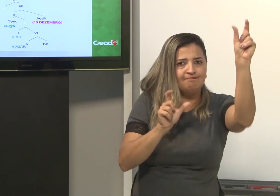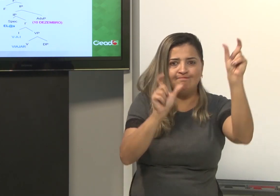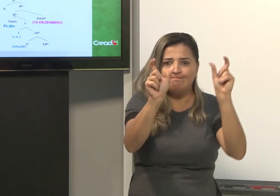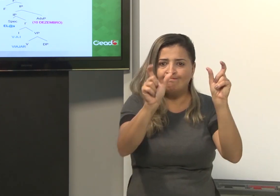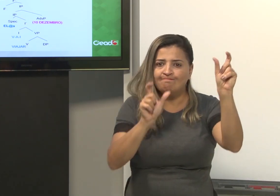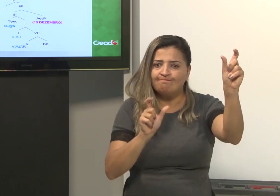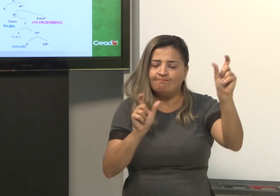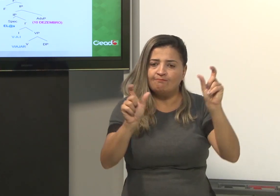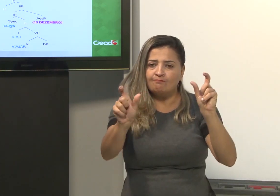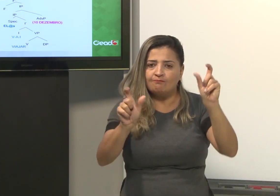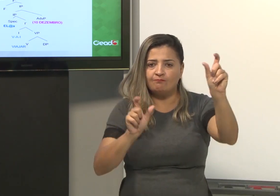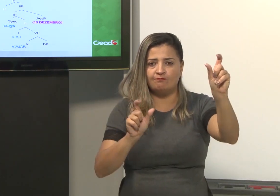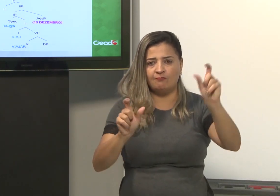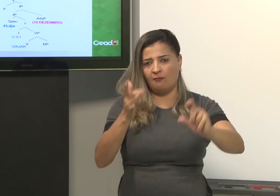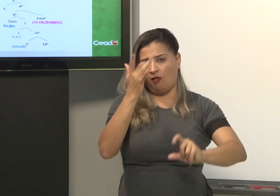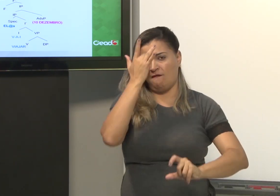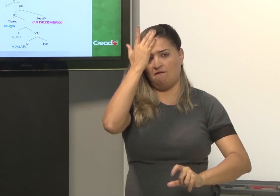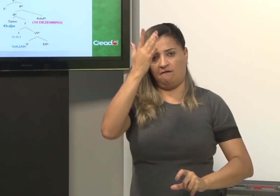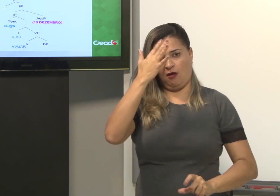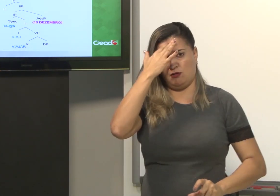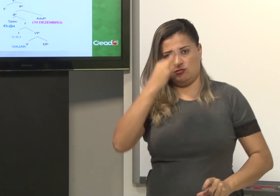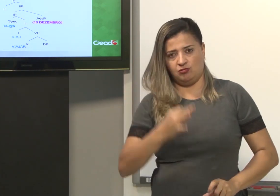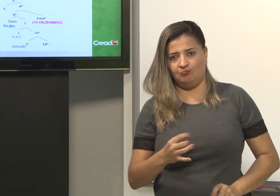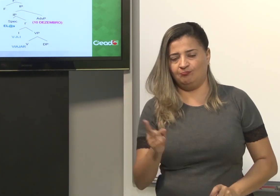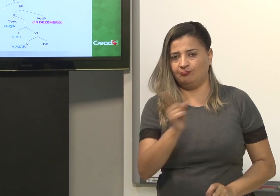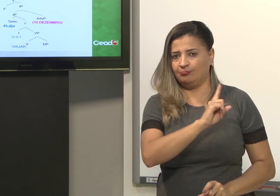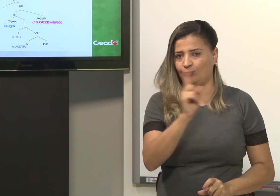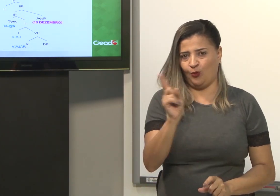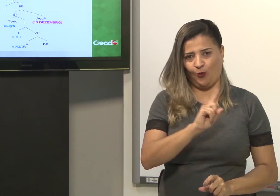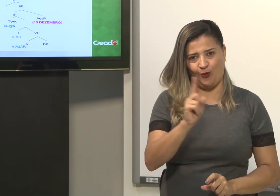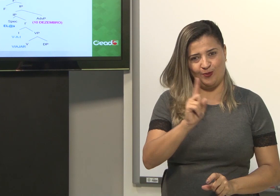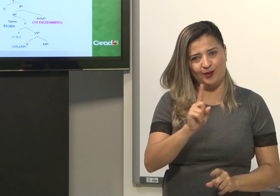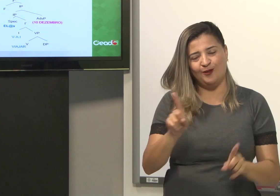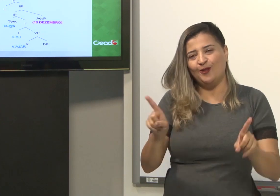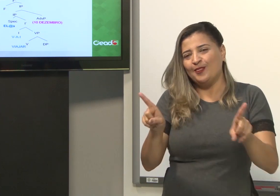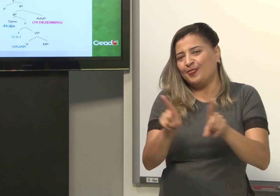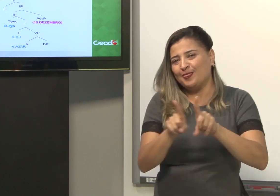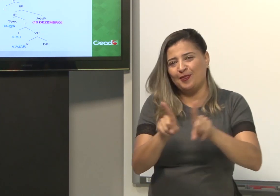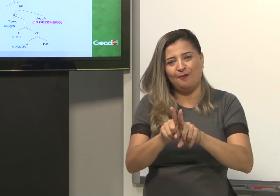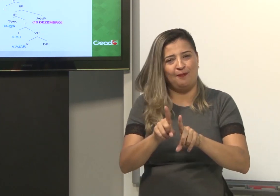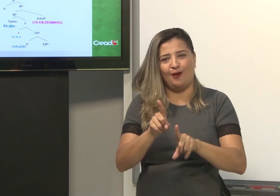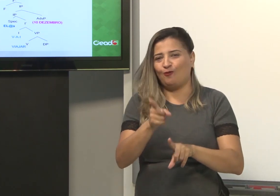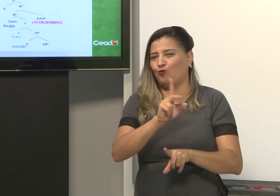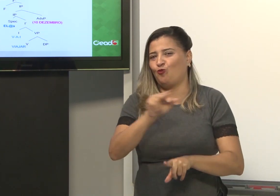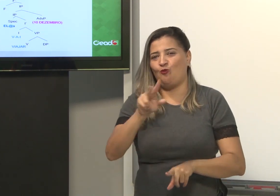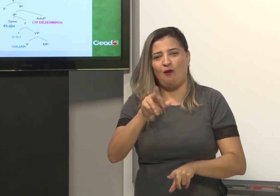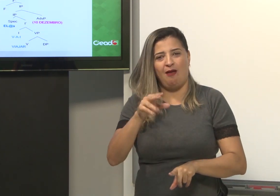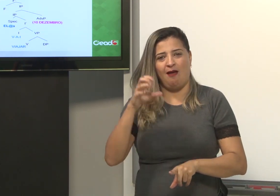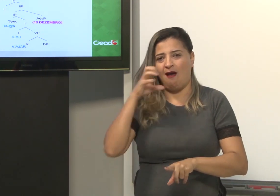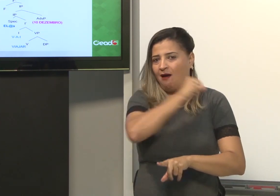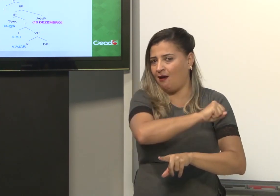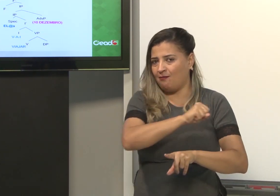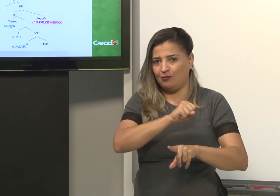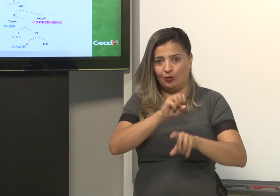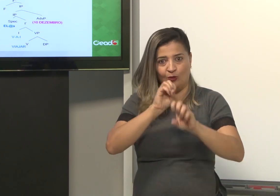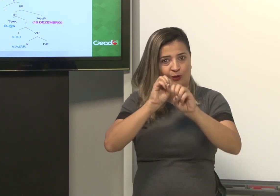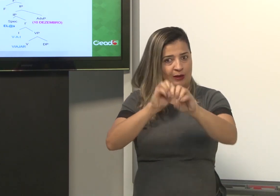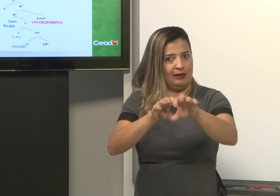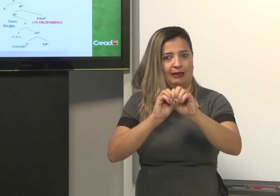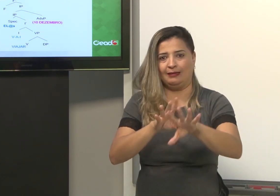Então, tem essas subdivisões e as palavras estão distribuídas e não é fácil. Não é rápido para